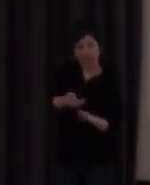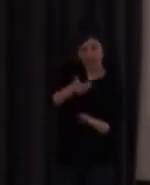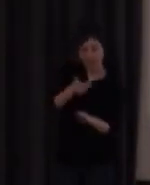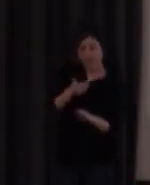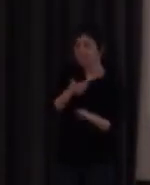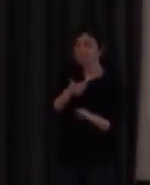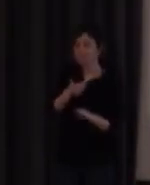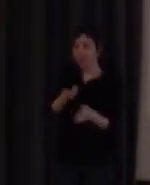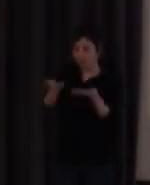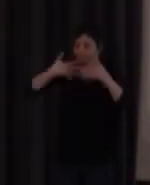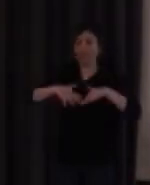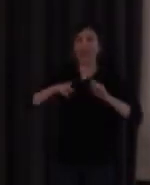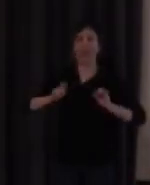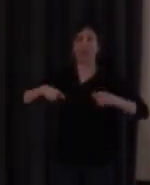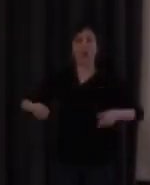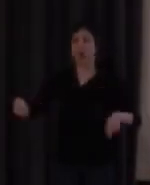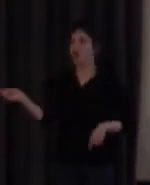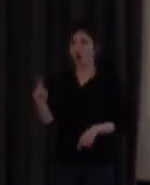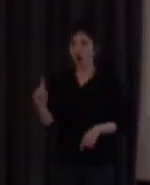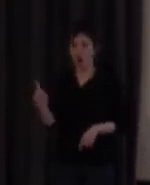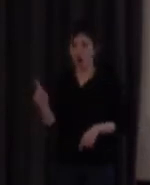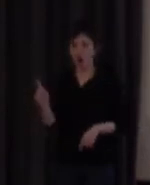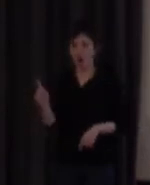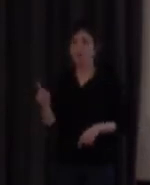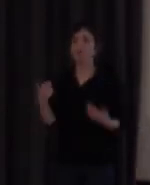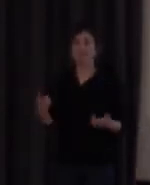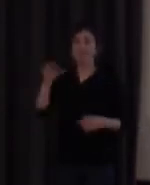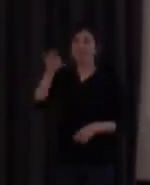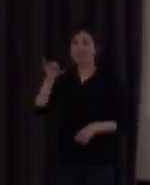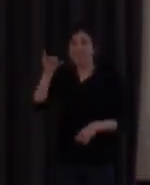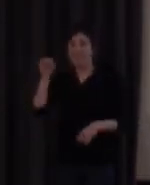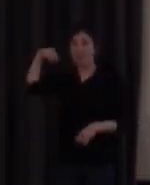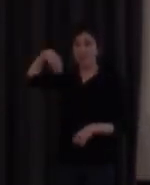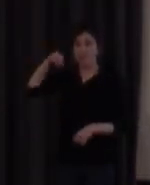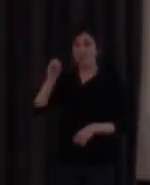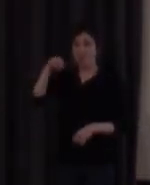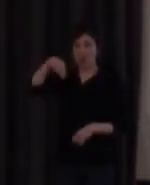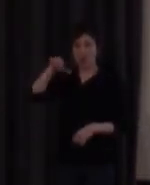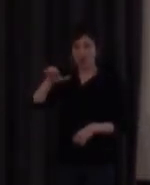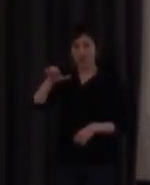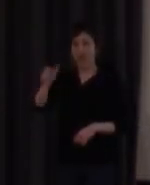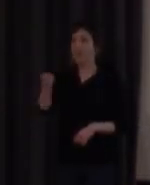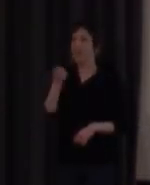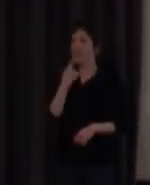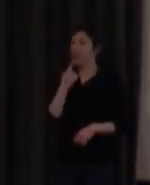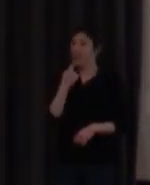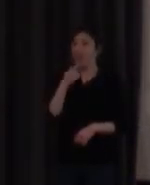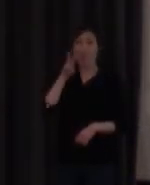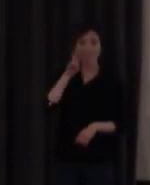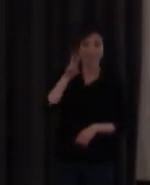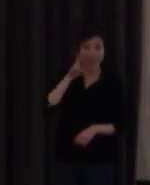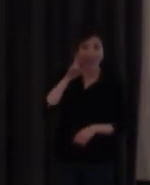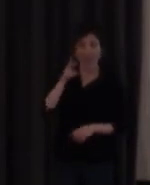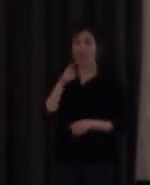de manera natural. Como decía Rafael Simón, el mirar y el observar están en la base del